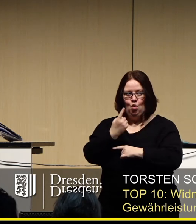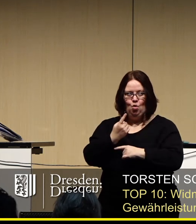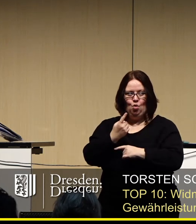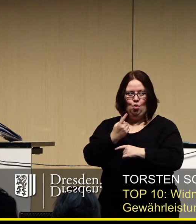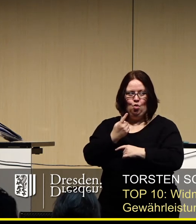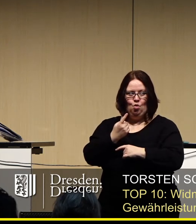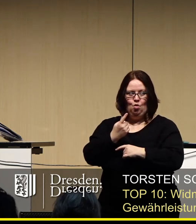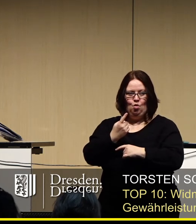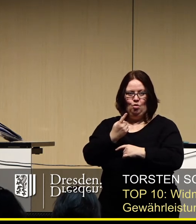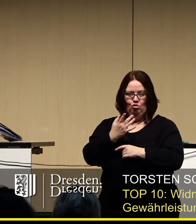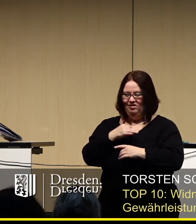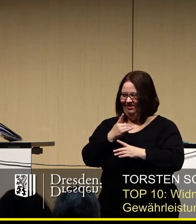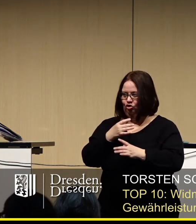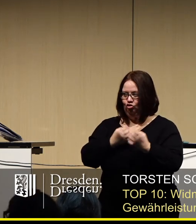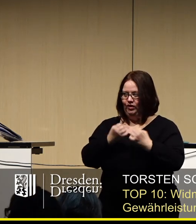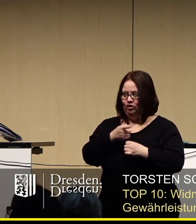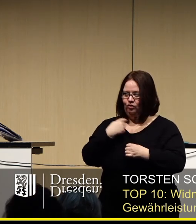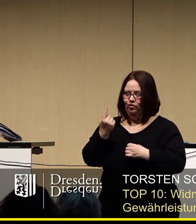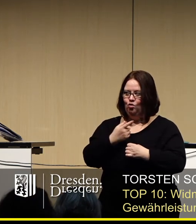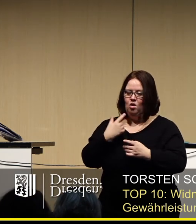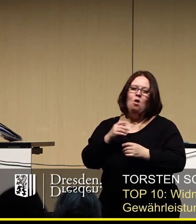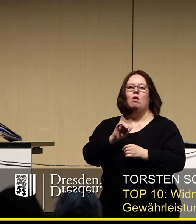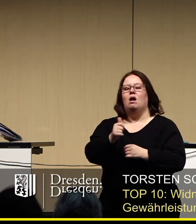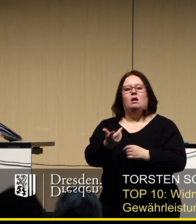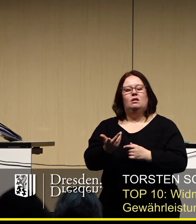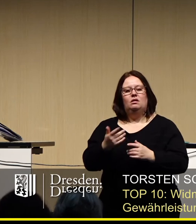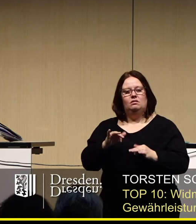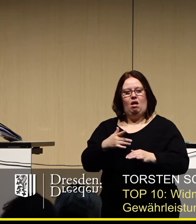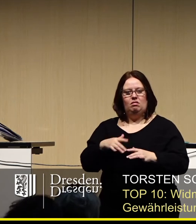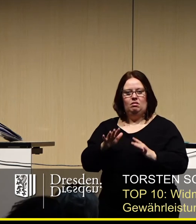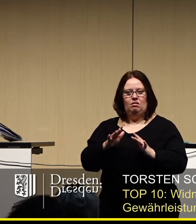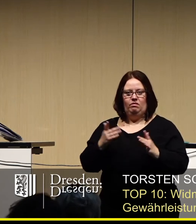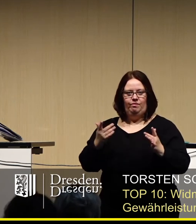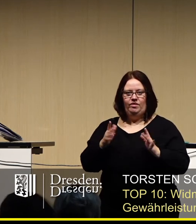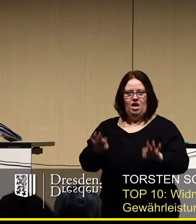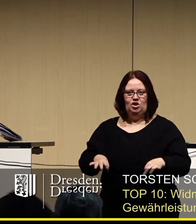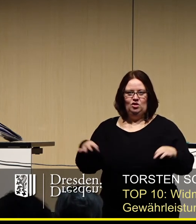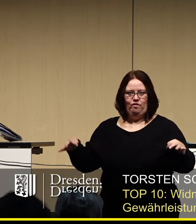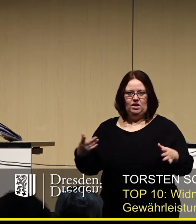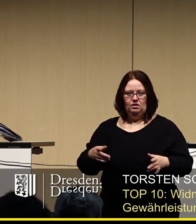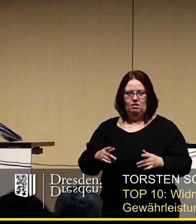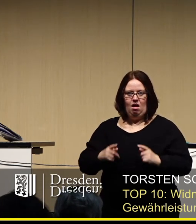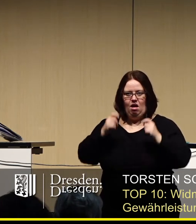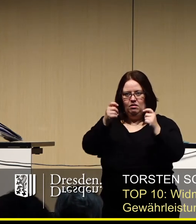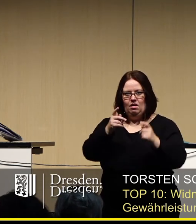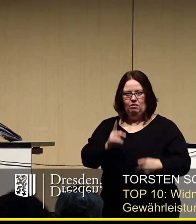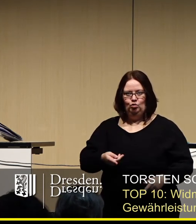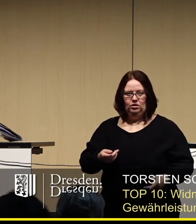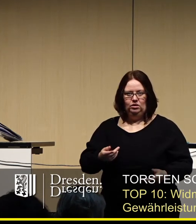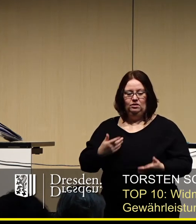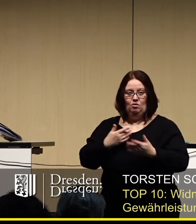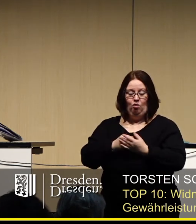schwierig da dann und teilweise auch dann der eine oder der andere vor seinem Insolvenz vielleicht sogar. Das heißt, da stehen